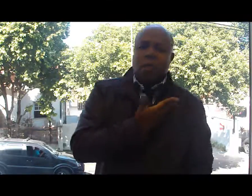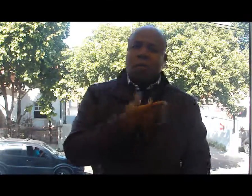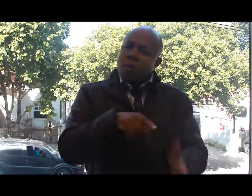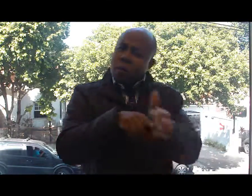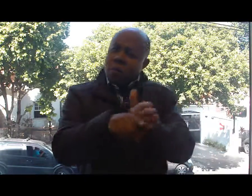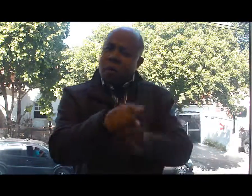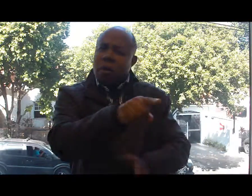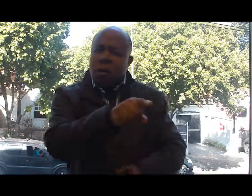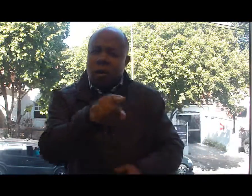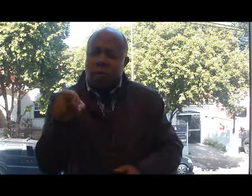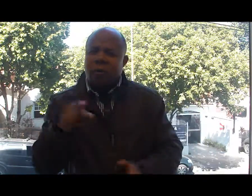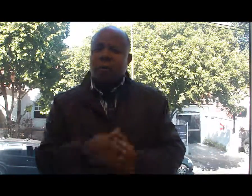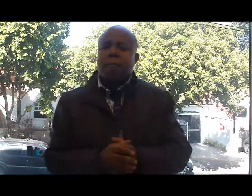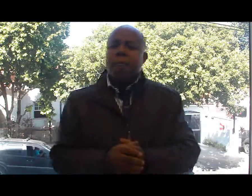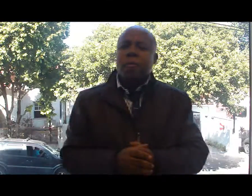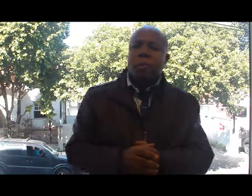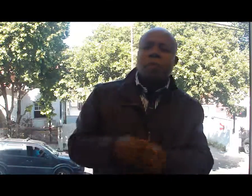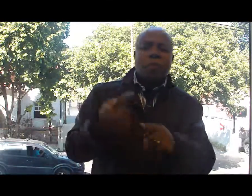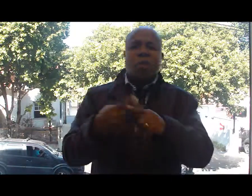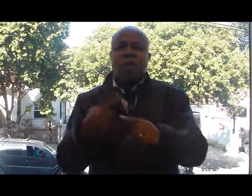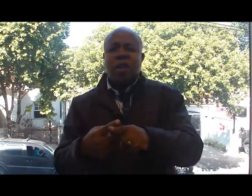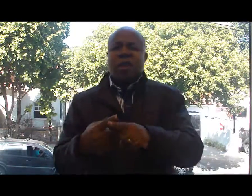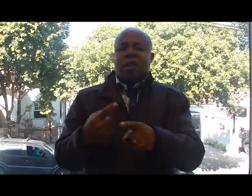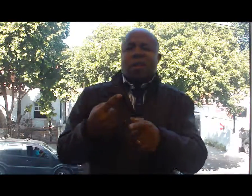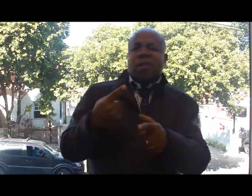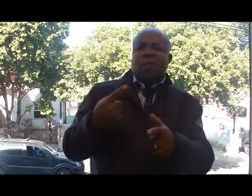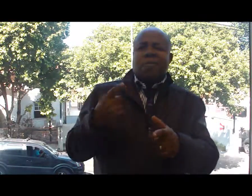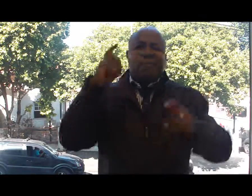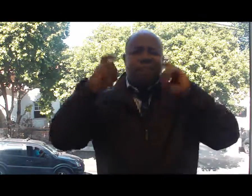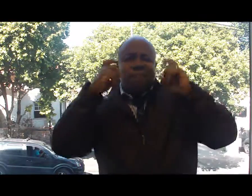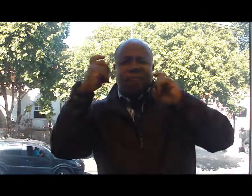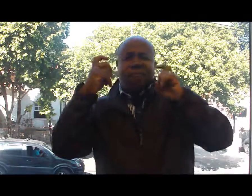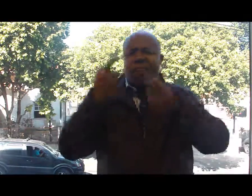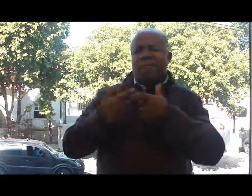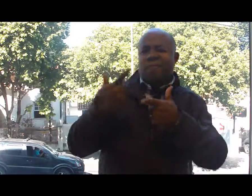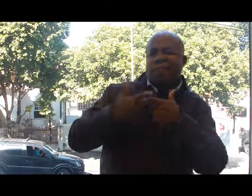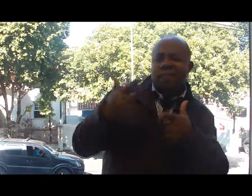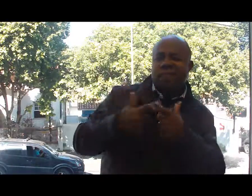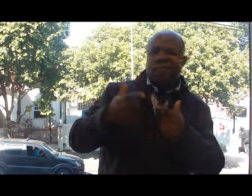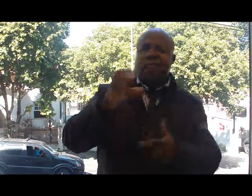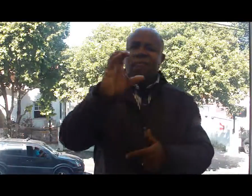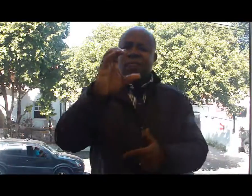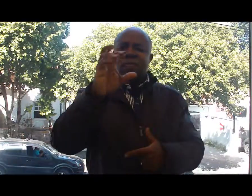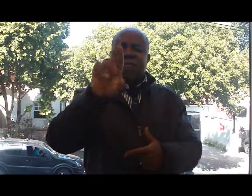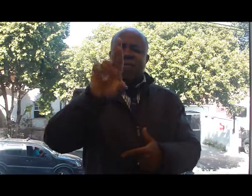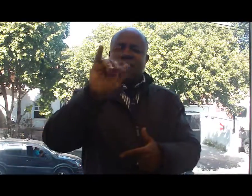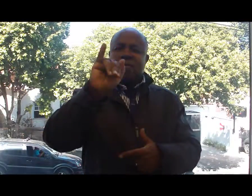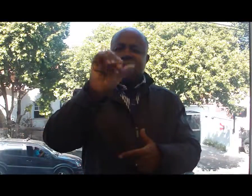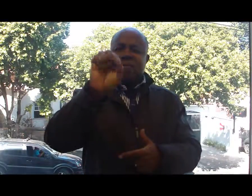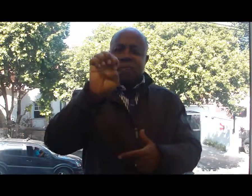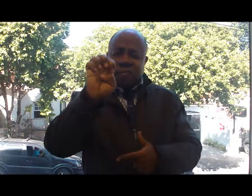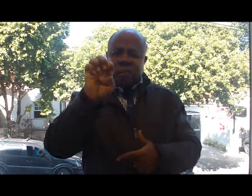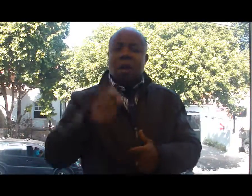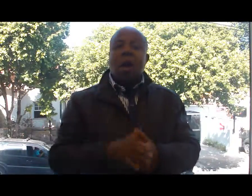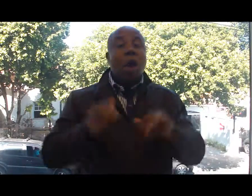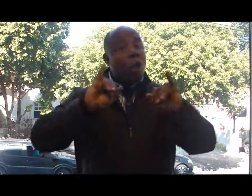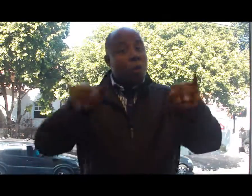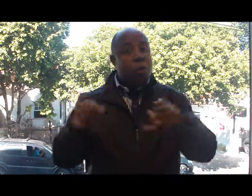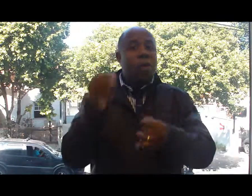Meu amigo, minha amiga, quero fazer uma pergunta para vocês. Por que as crises? As